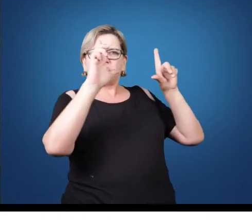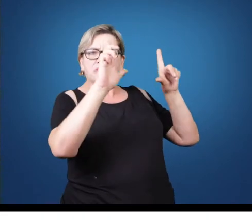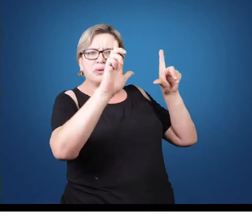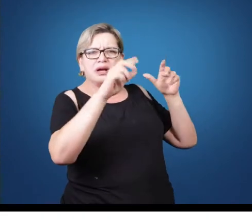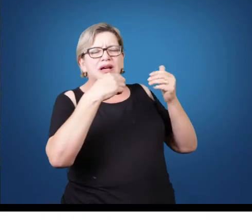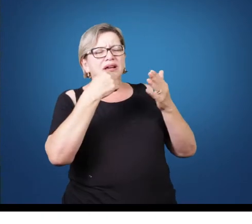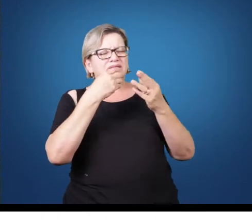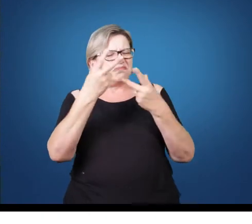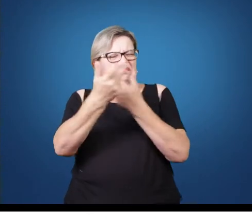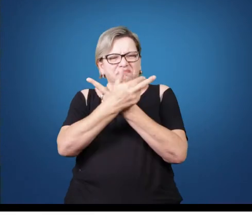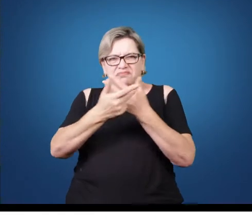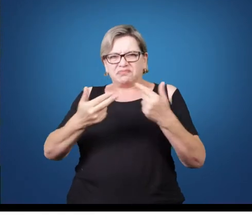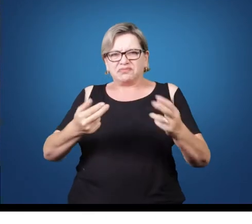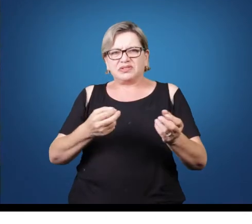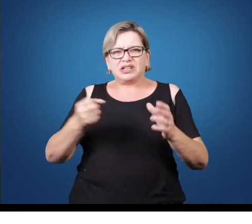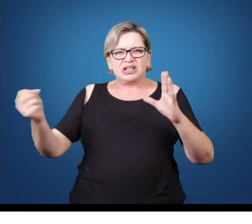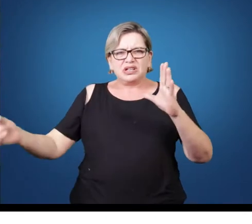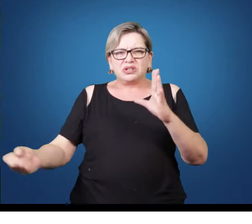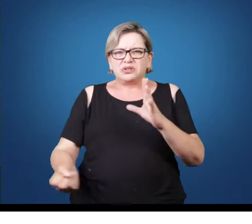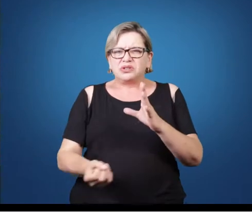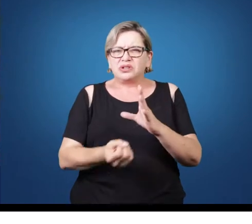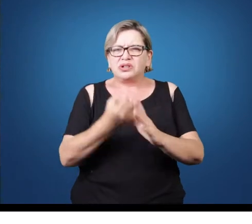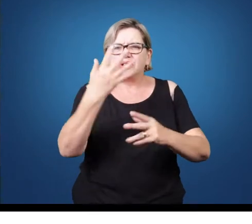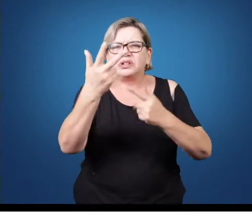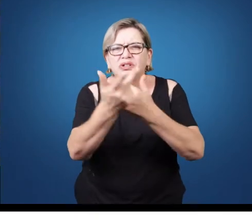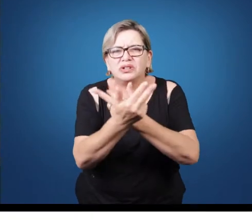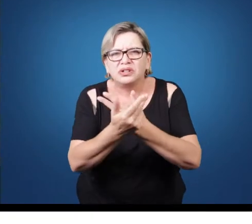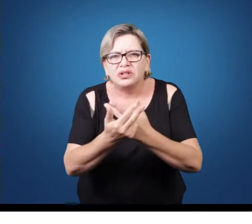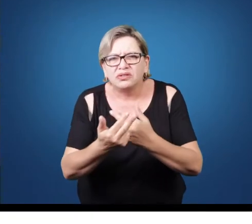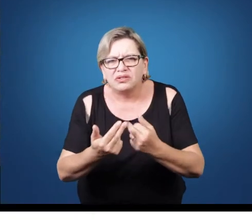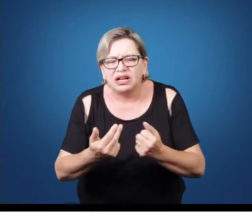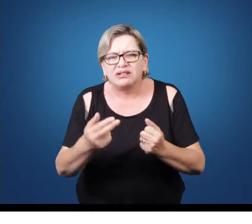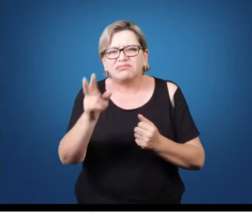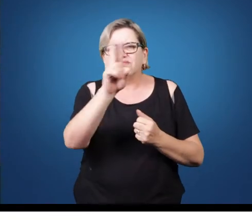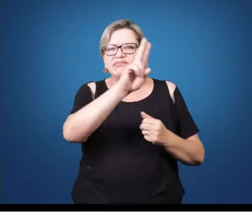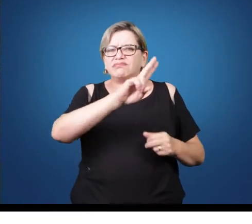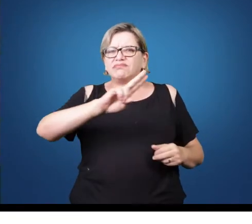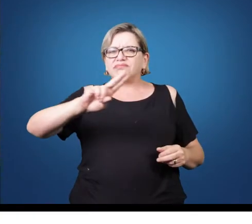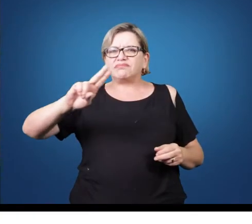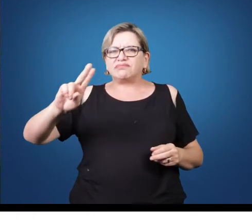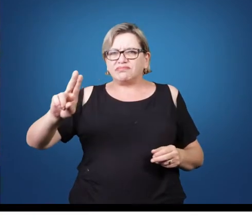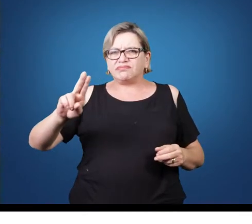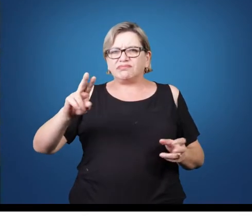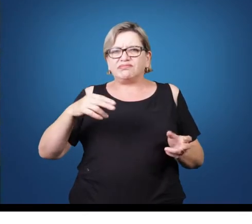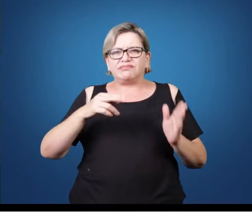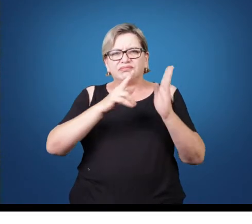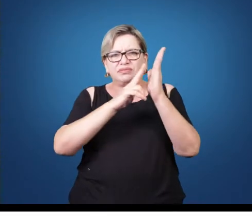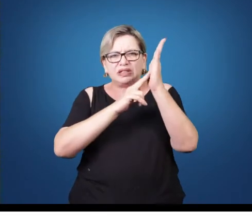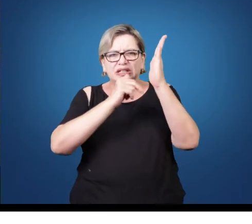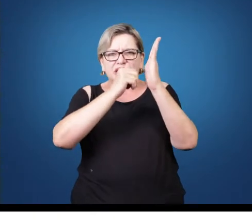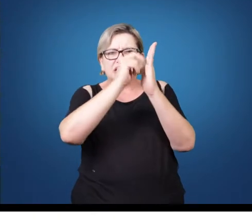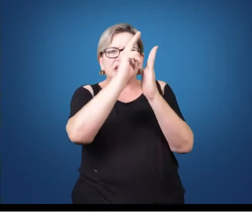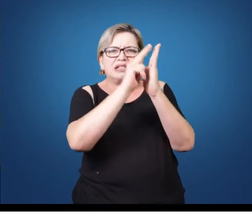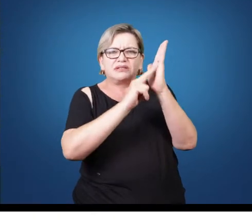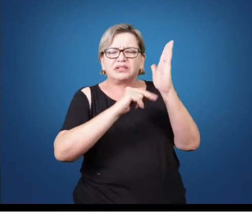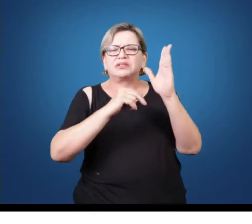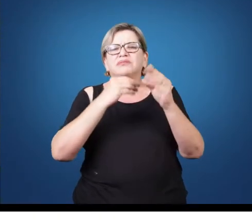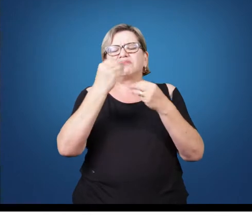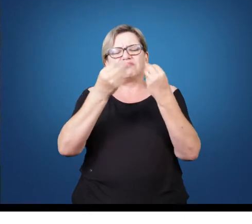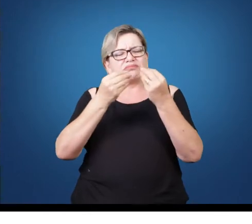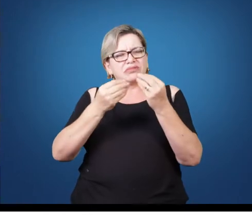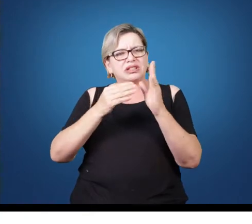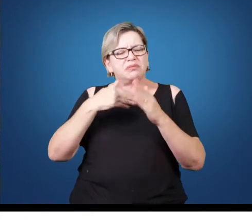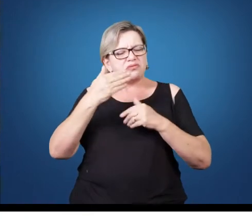tela, e deu origem a todos os gêneros e grandes nomes da pintura nos séculos seguintes.